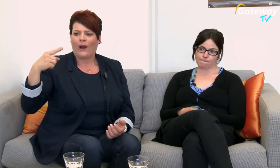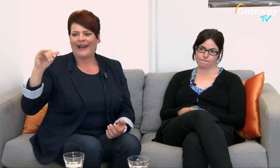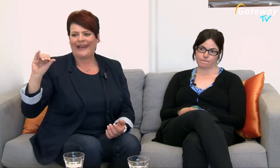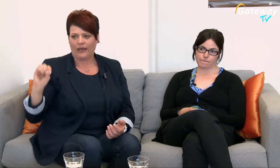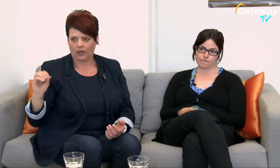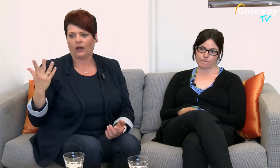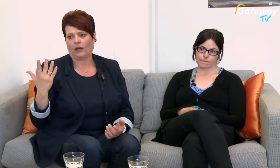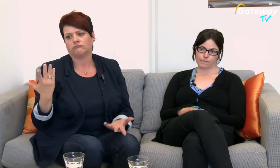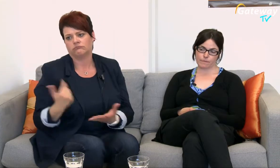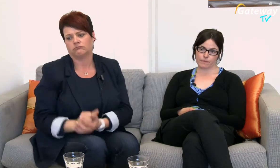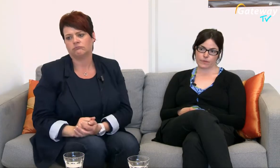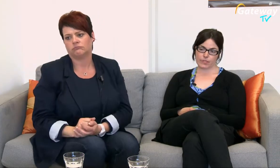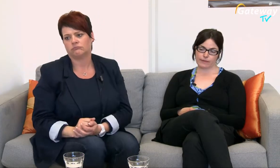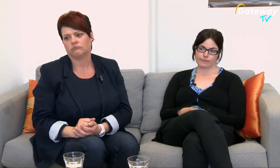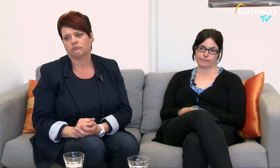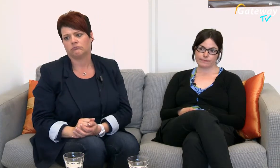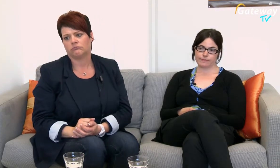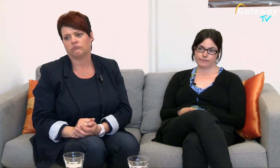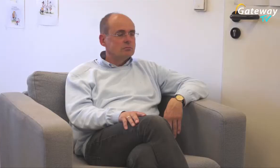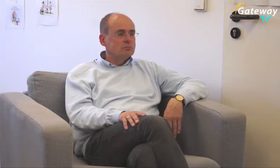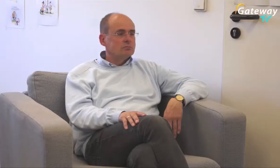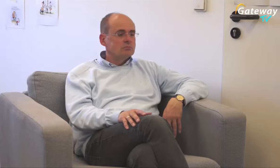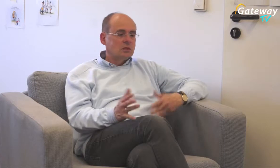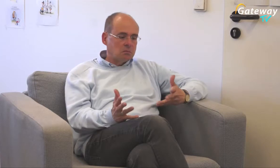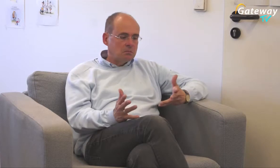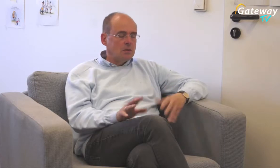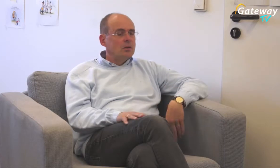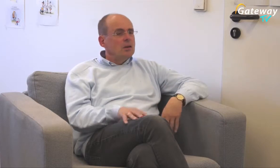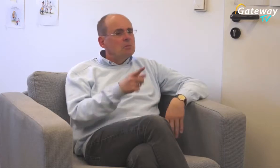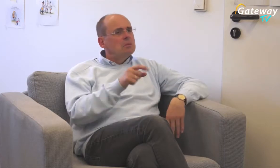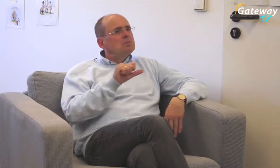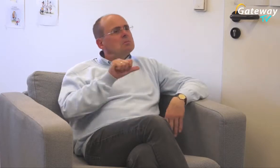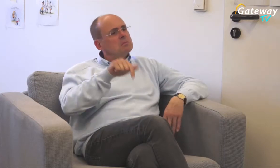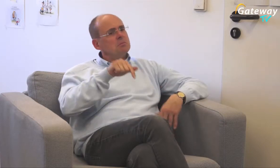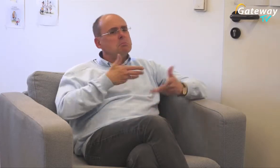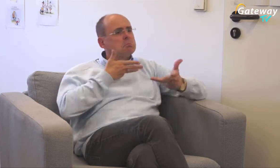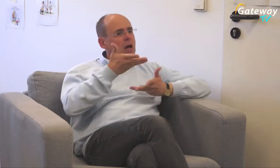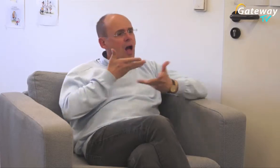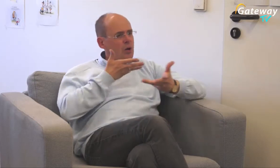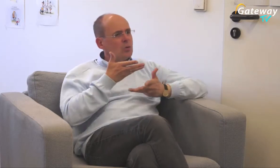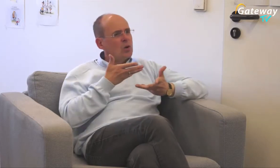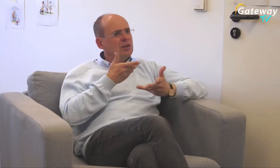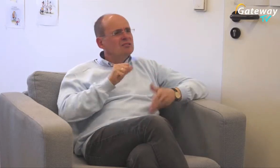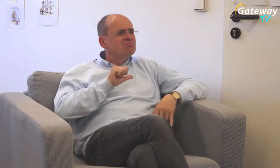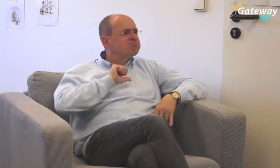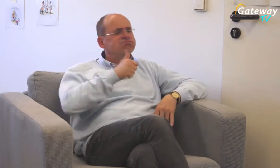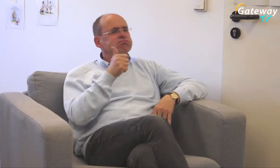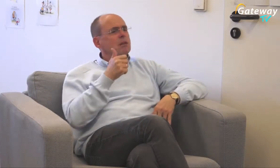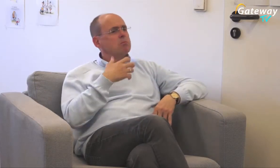Beratungen,